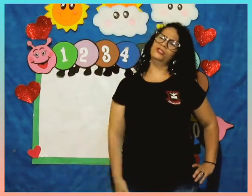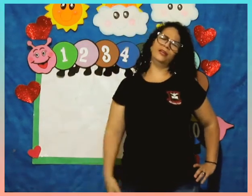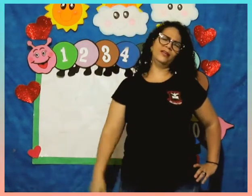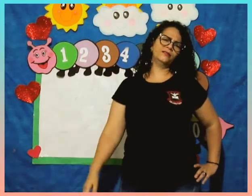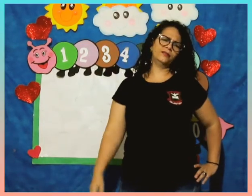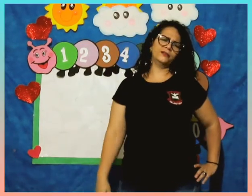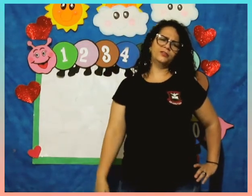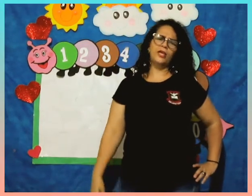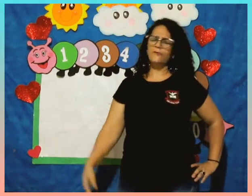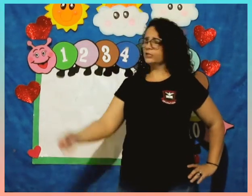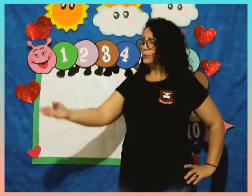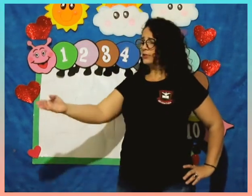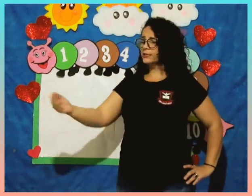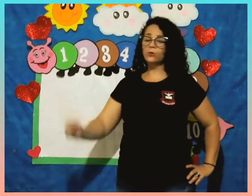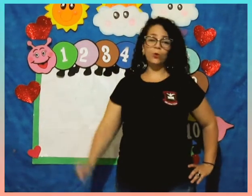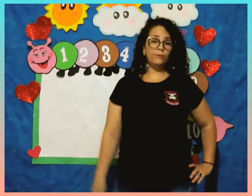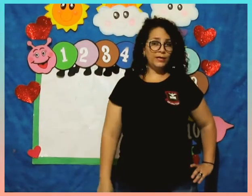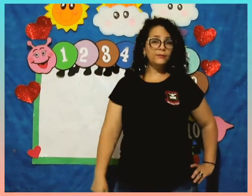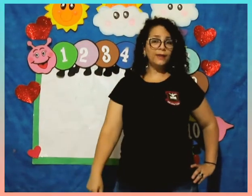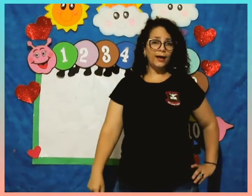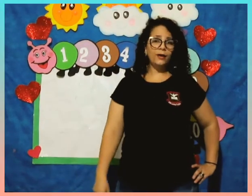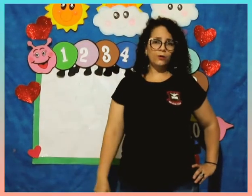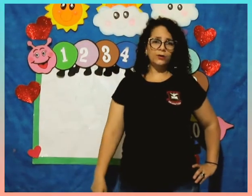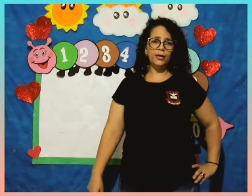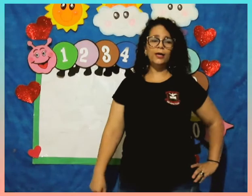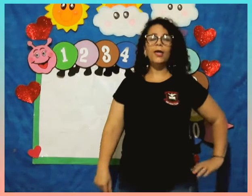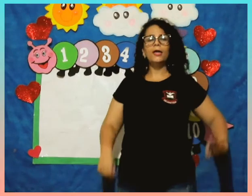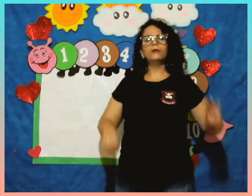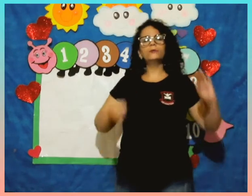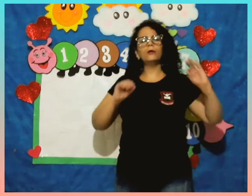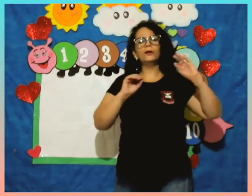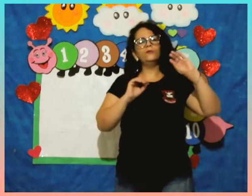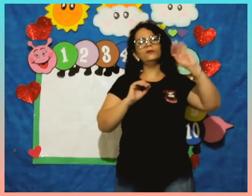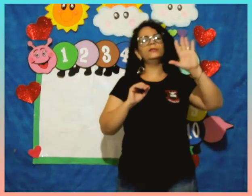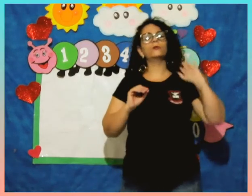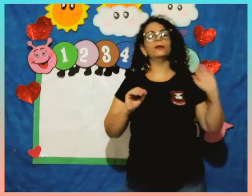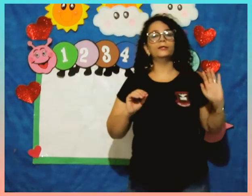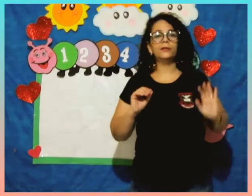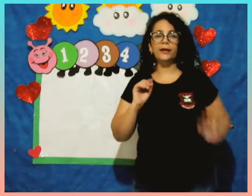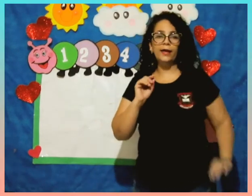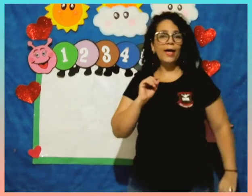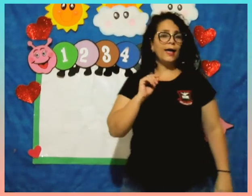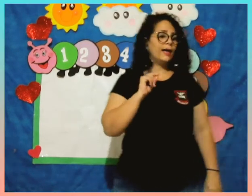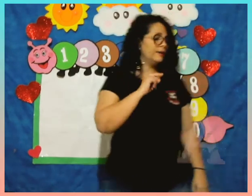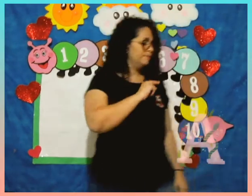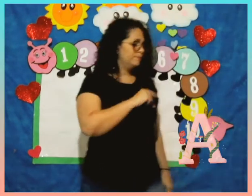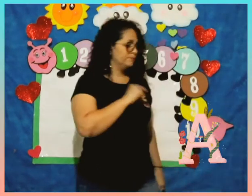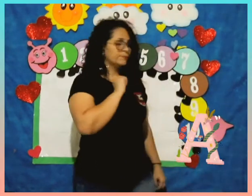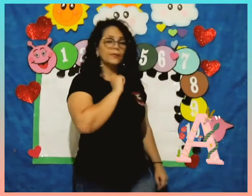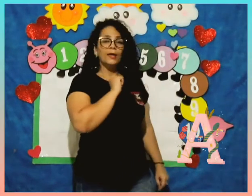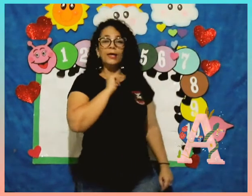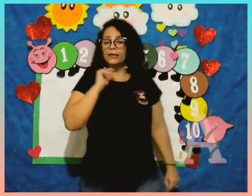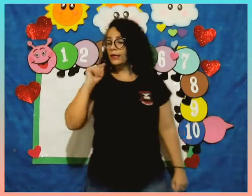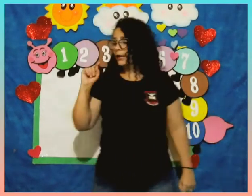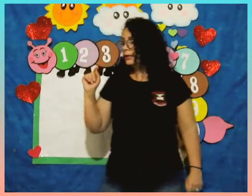letras, vocês precisam completar, ok? Eu tenho uma nuvenzinha com a letra A e aí